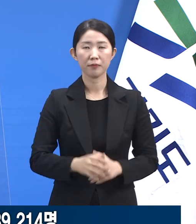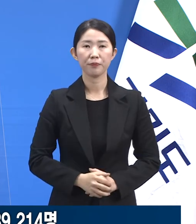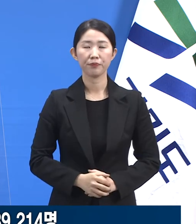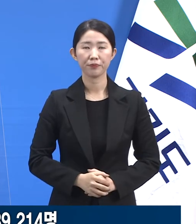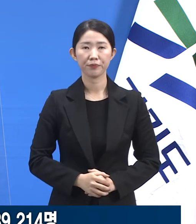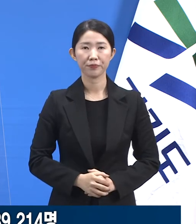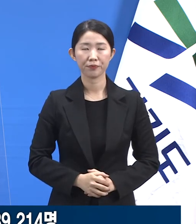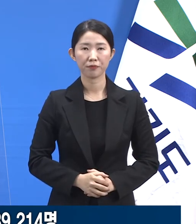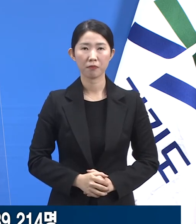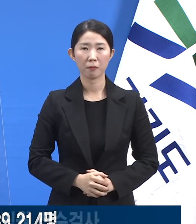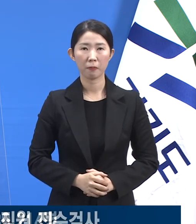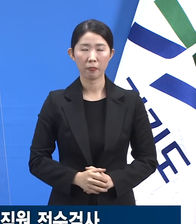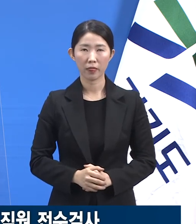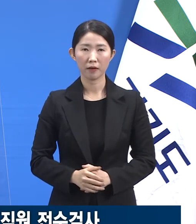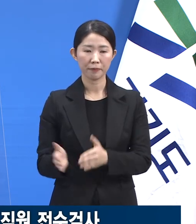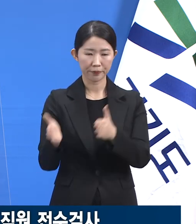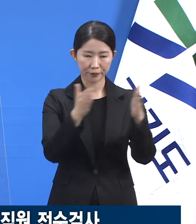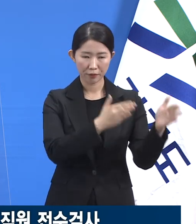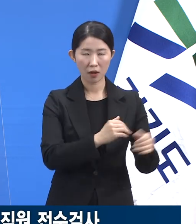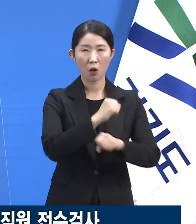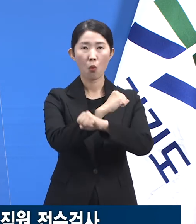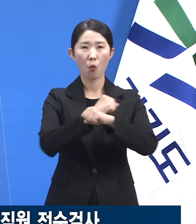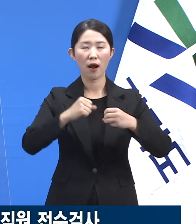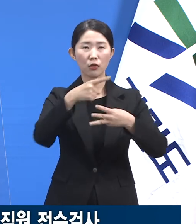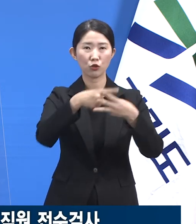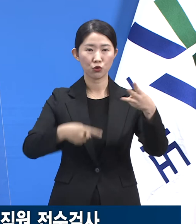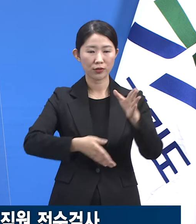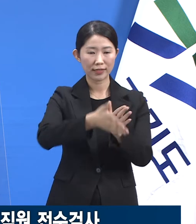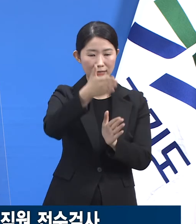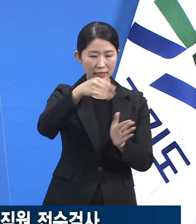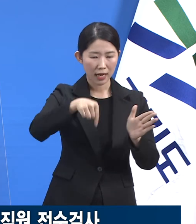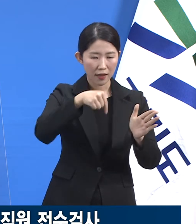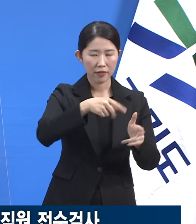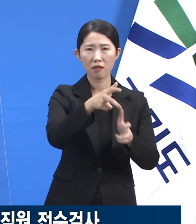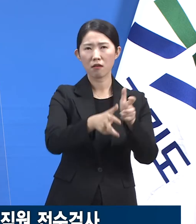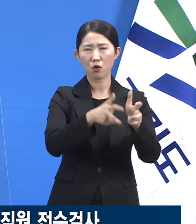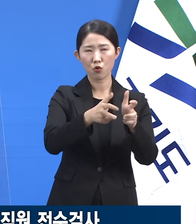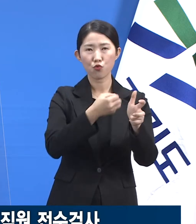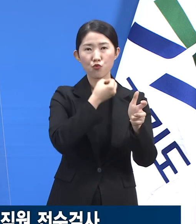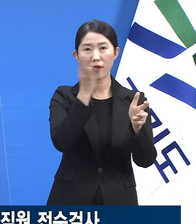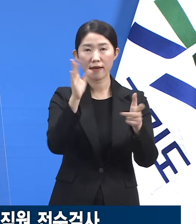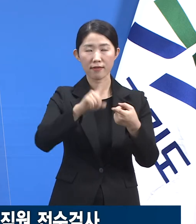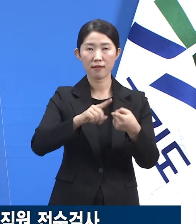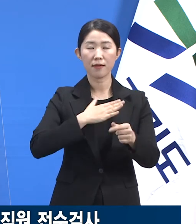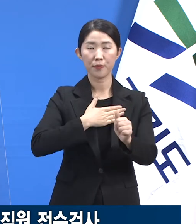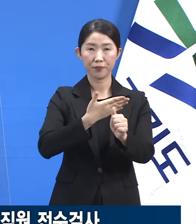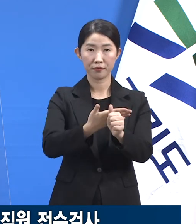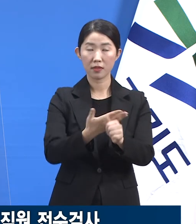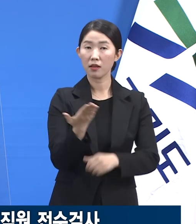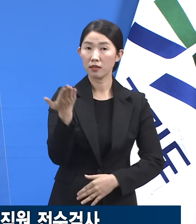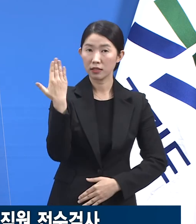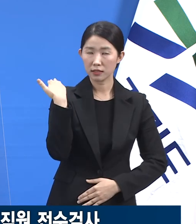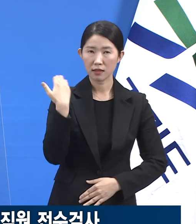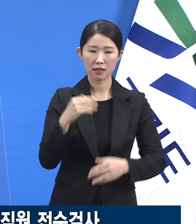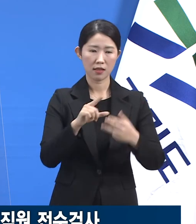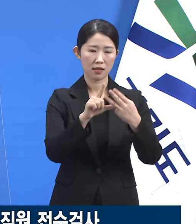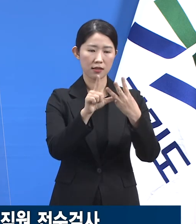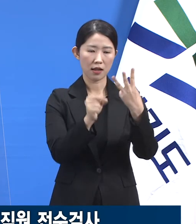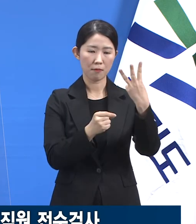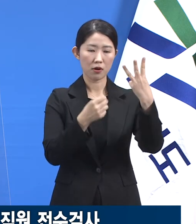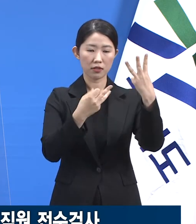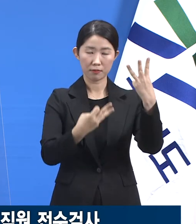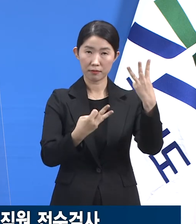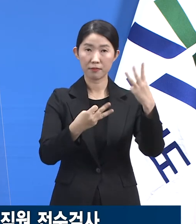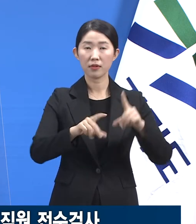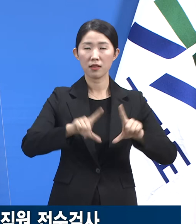광주시 소재 사업장 유행에 대해 말씀드립니다. 지난 13일 외국인 노동자 대상 선제검사를